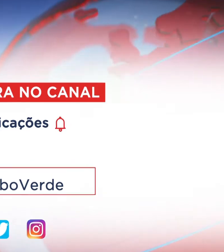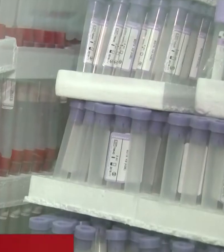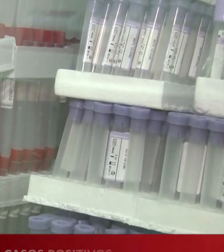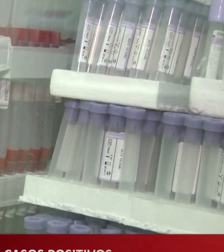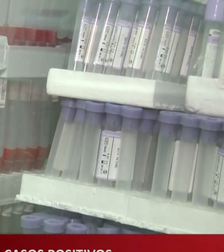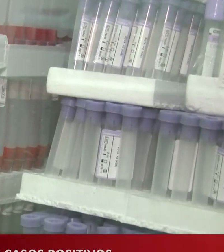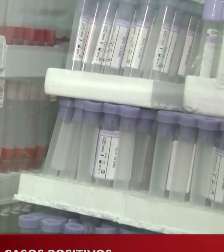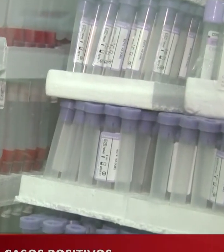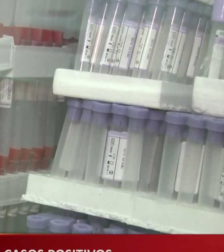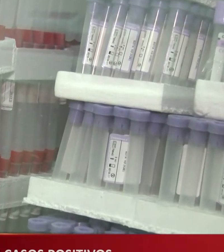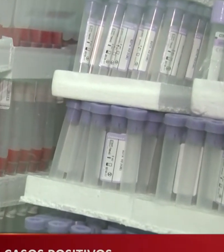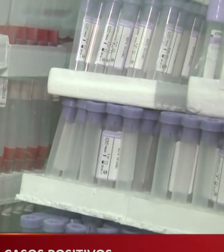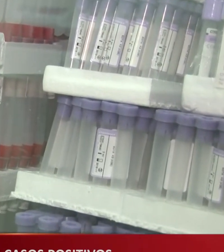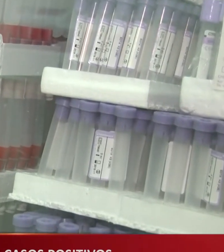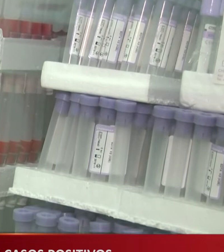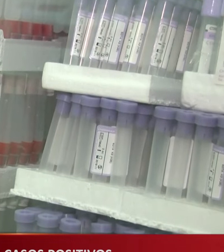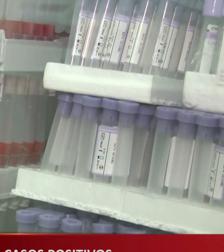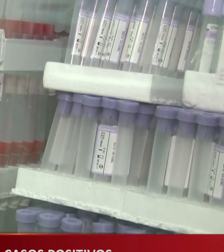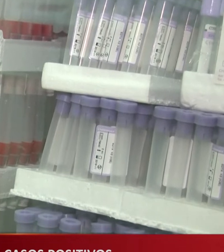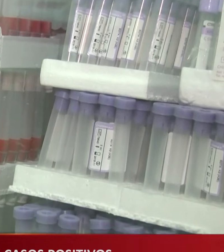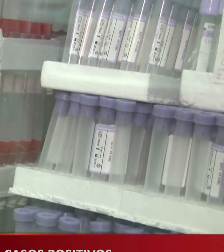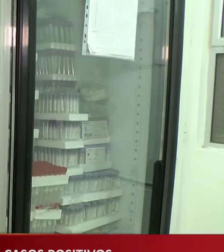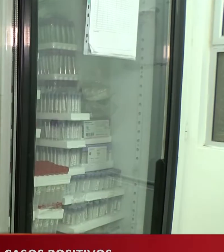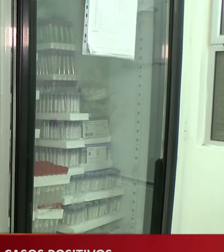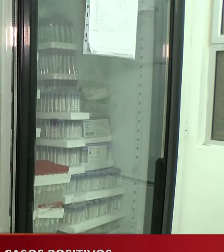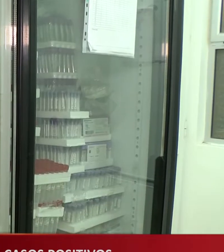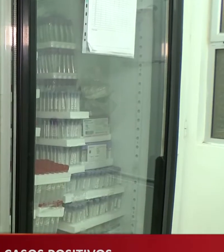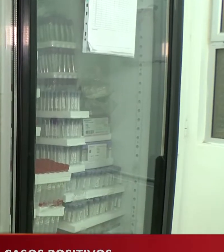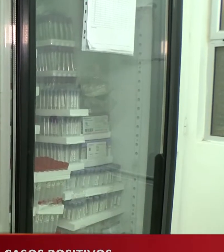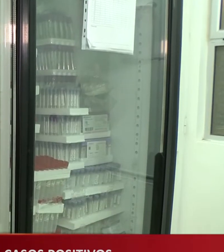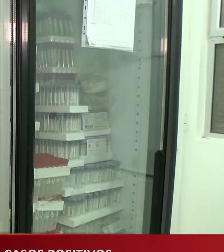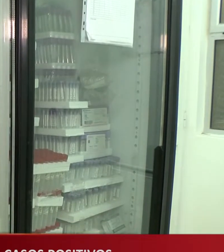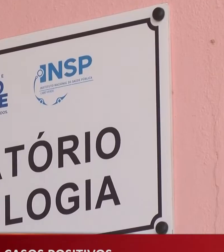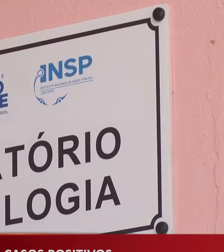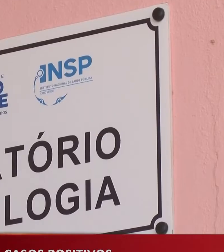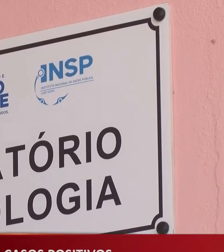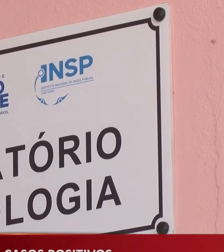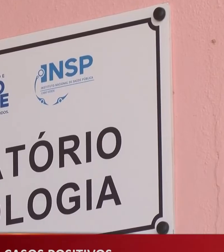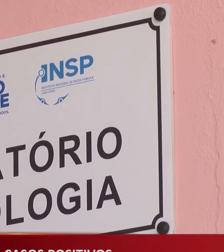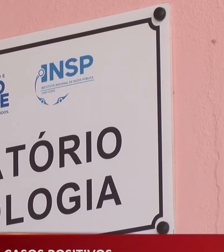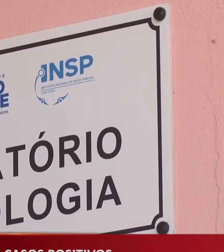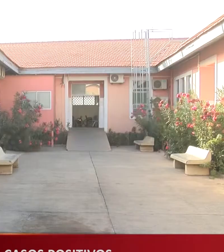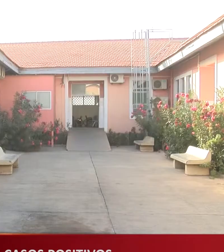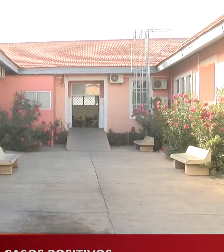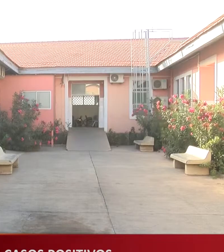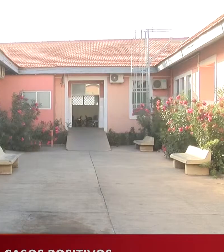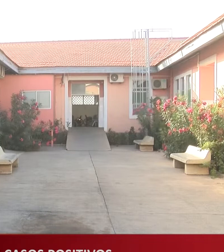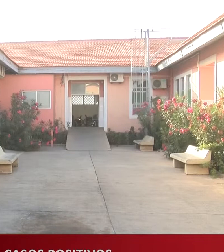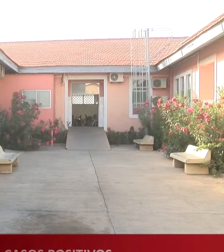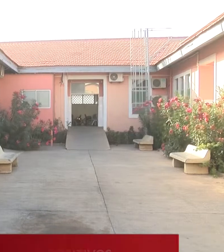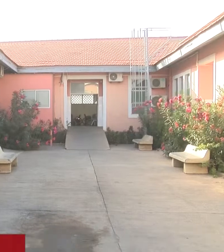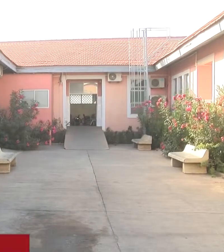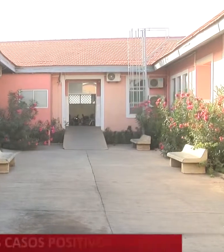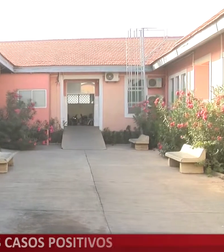Das 61 amostras que deram entrada no laboratório de virologia, 11 testaram positivo. O país